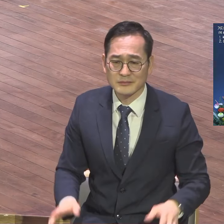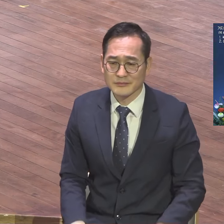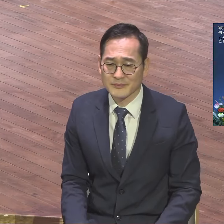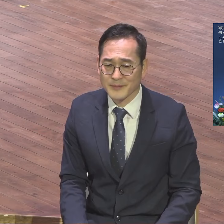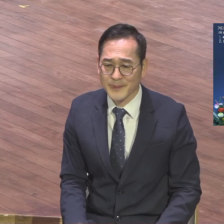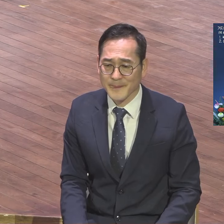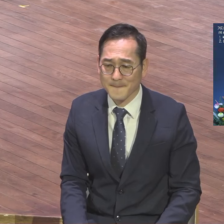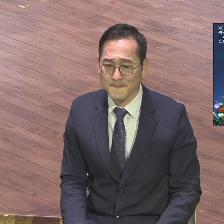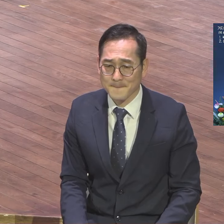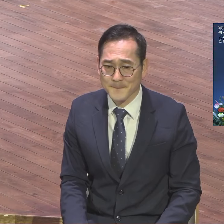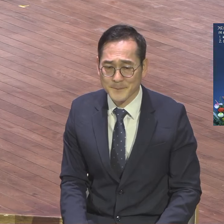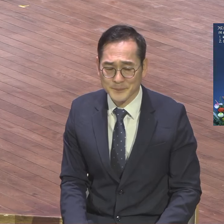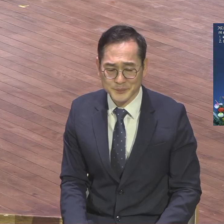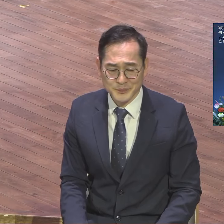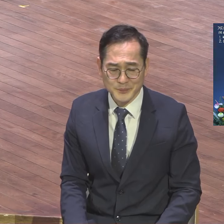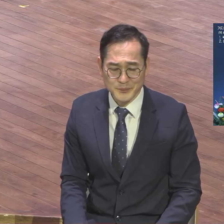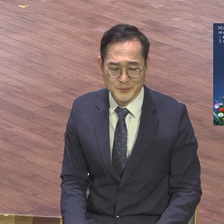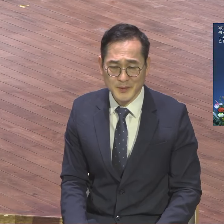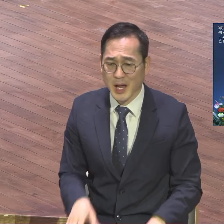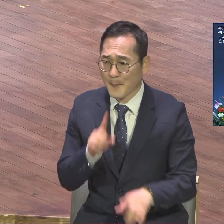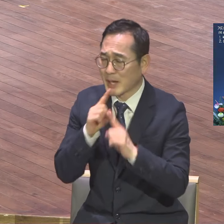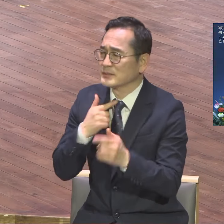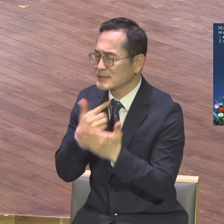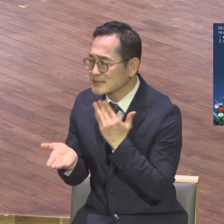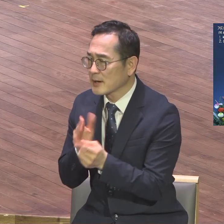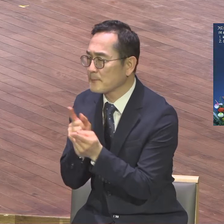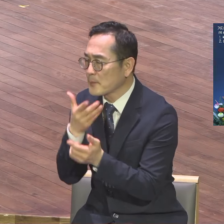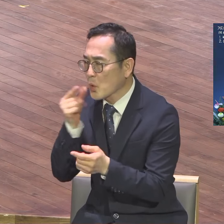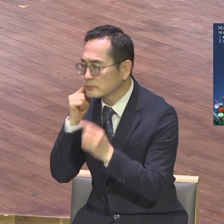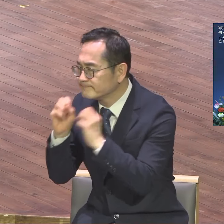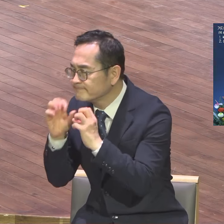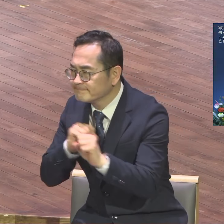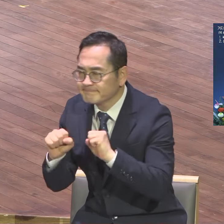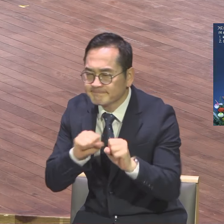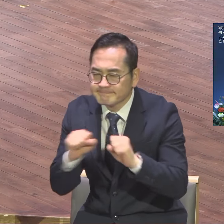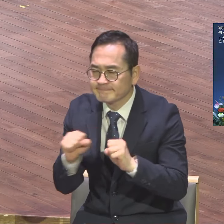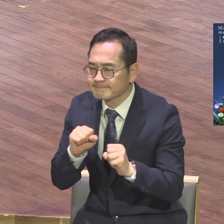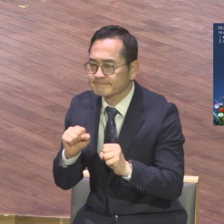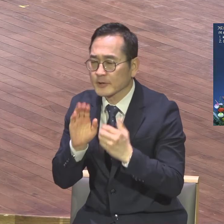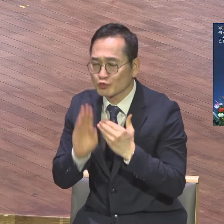감동되니까 왜 처음 하고 말하니까 감동되잖아요. 그러니까 사람들이 막 들으려고